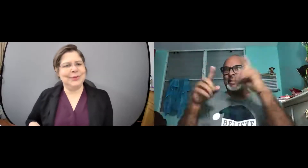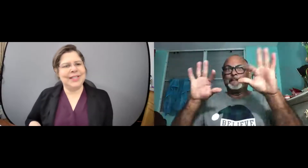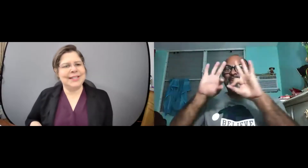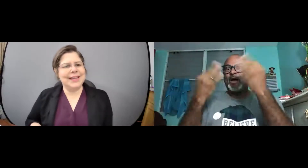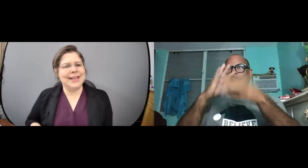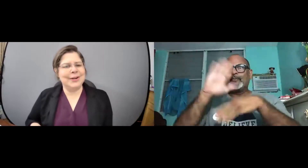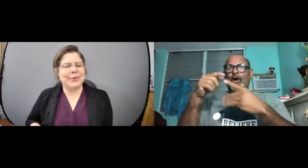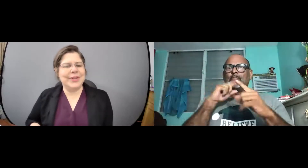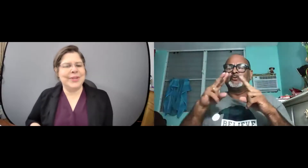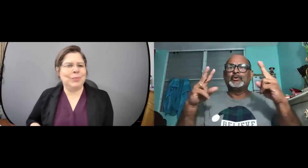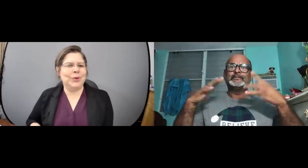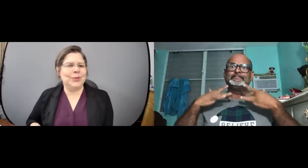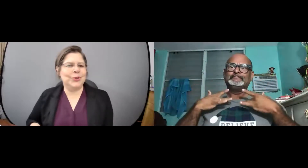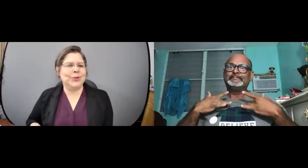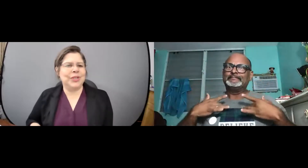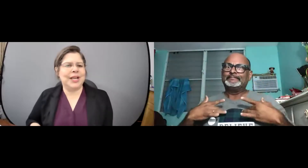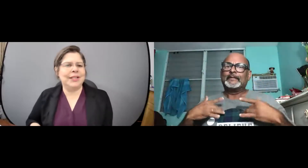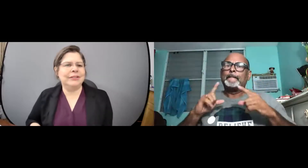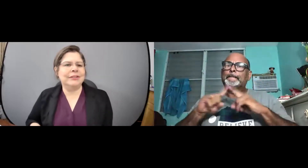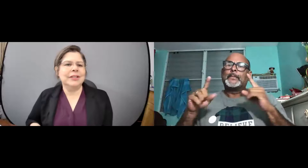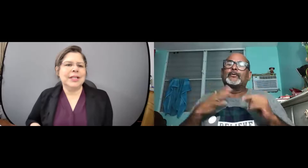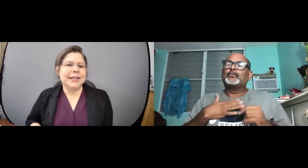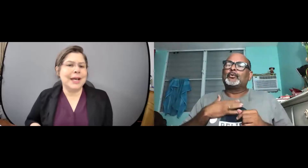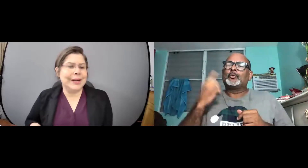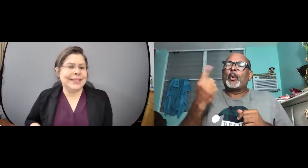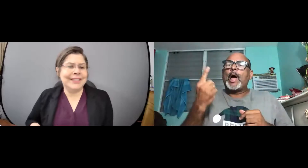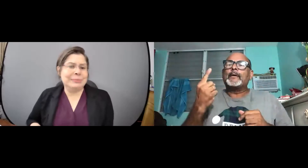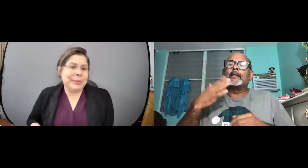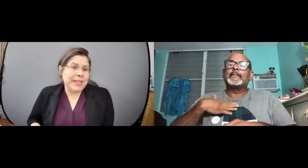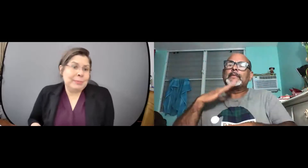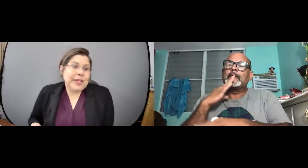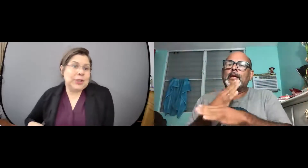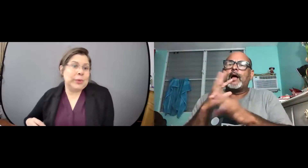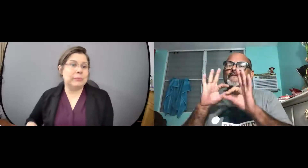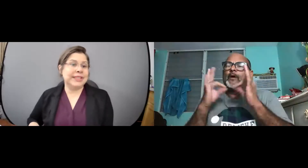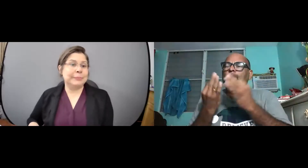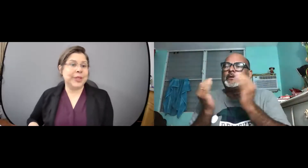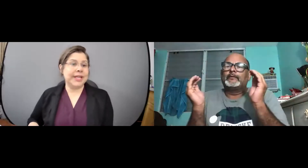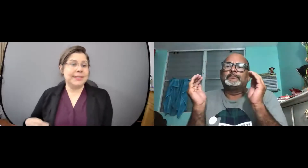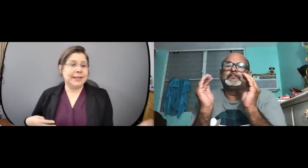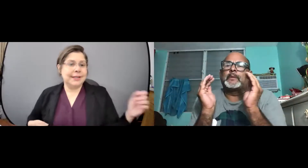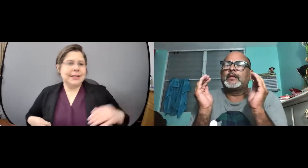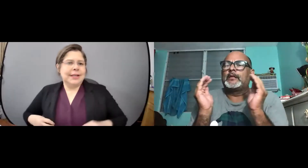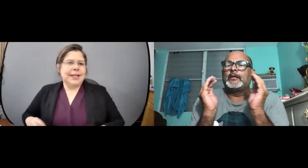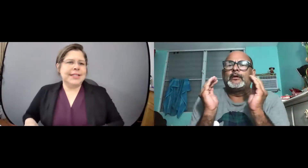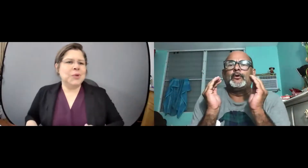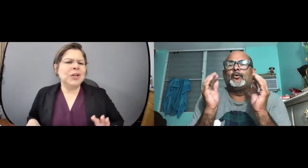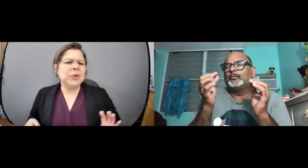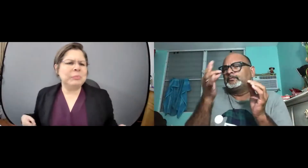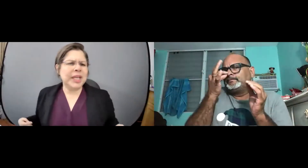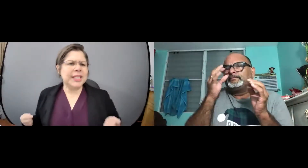fiesta un quinceañero bien hermoso con su traje y todo y ahora está bien deprimida porque no lo vamos a poder hacer